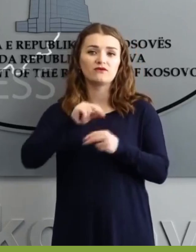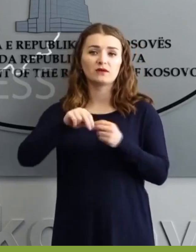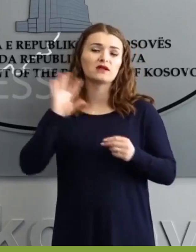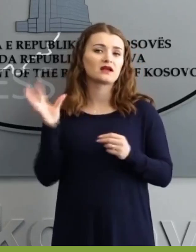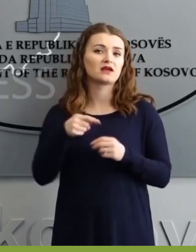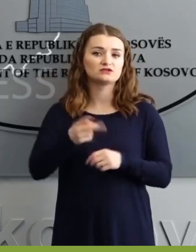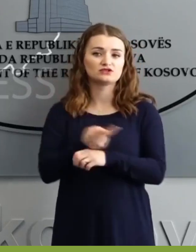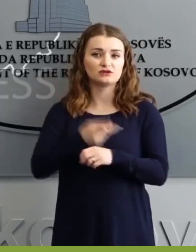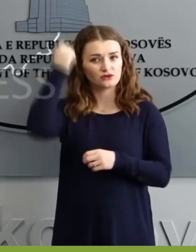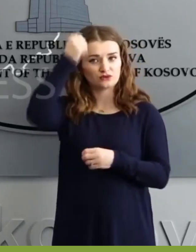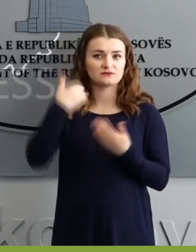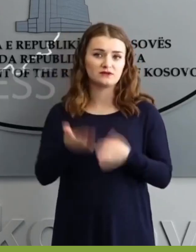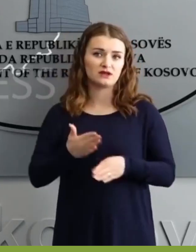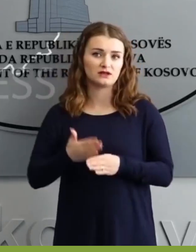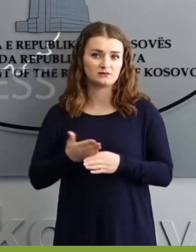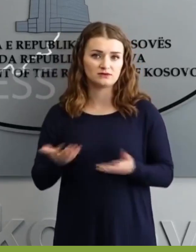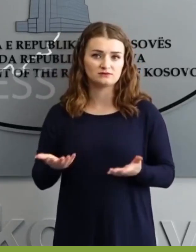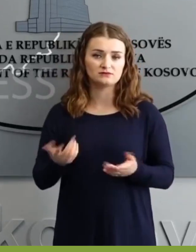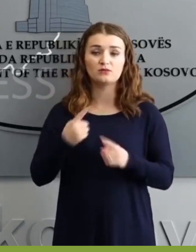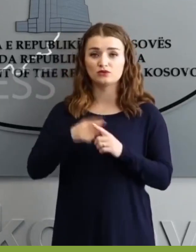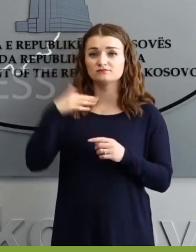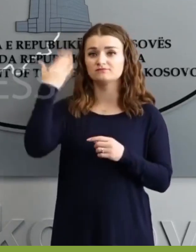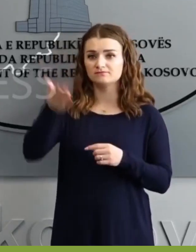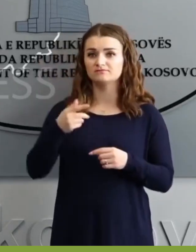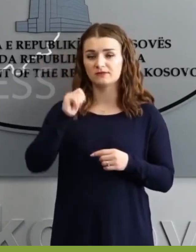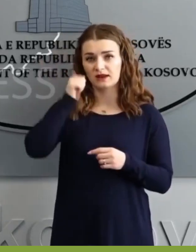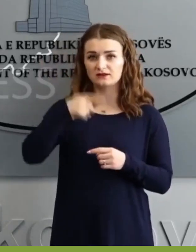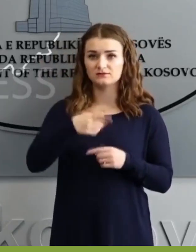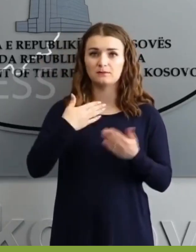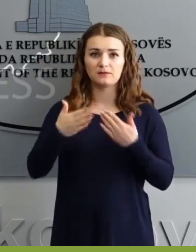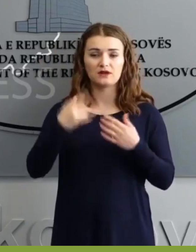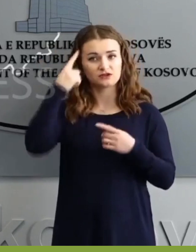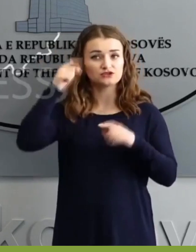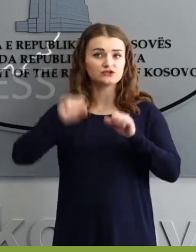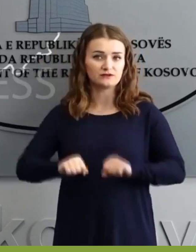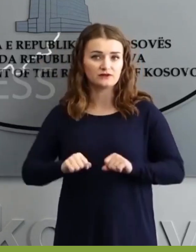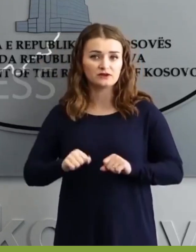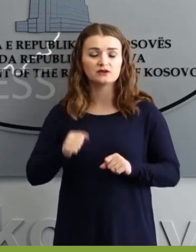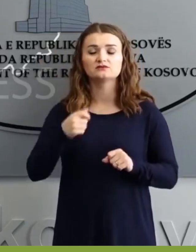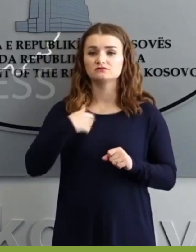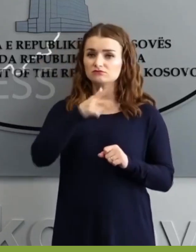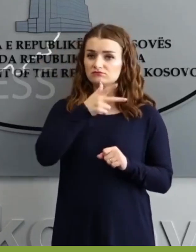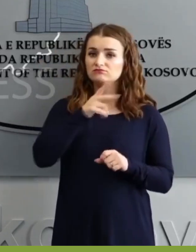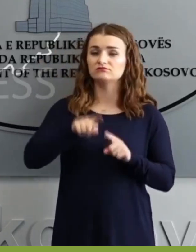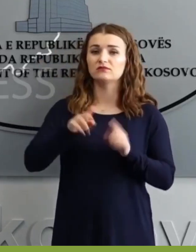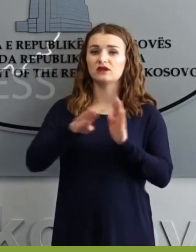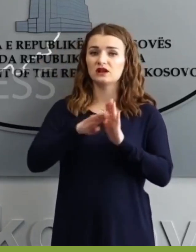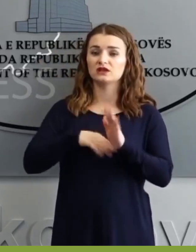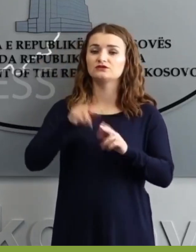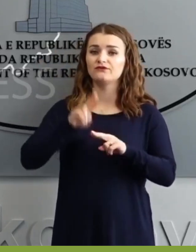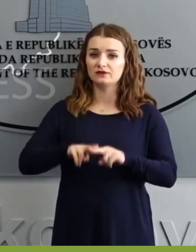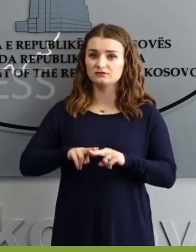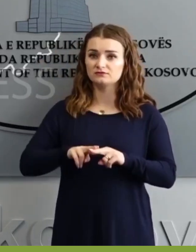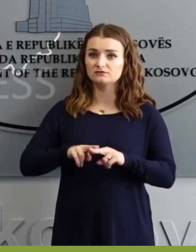Përveç kësoj, në mbledhin arshme qeveri se cilë do të mbahet nesër, do të miratojmë projekt ligjin që do t'i hapë rrugë rritjes